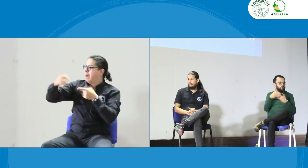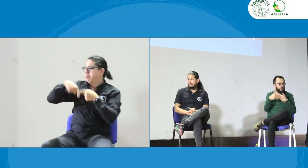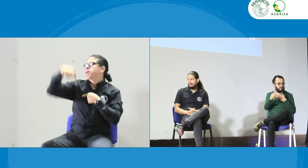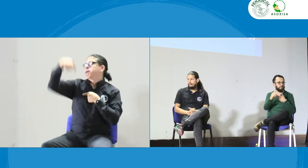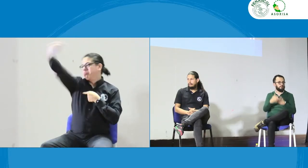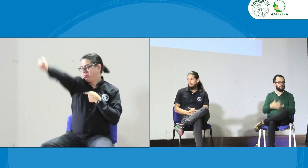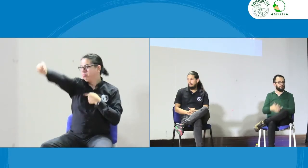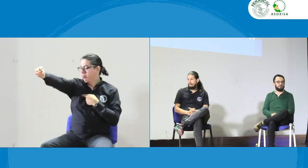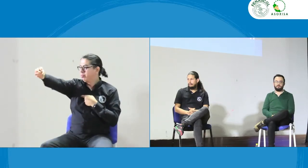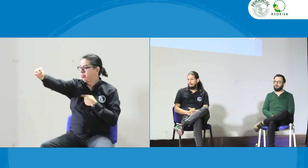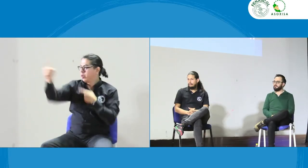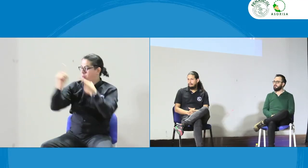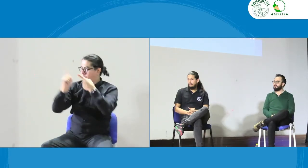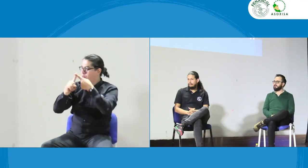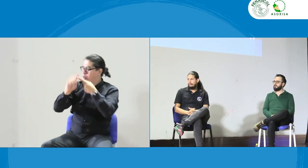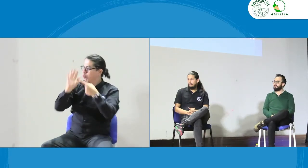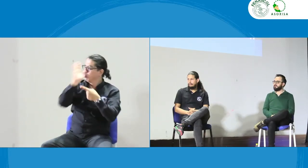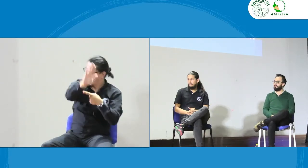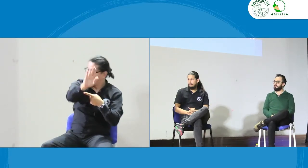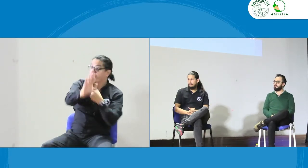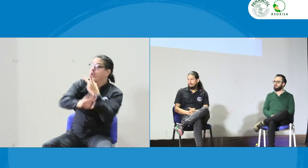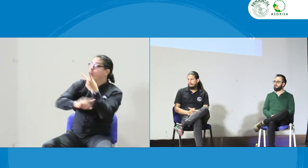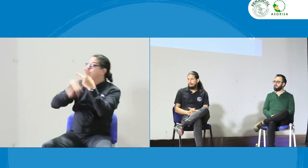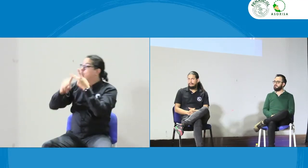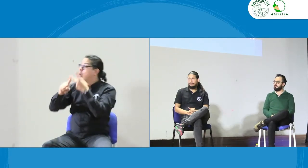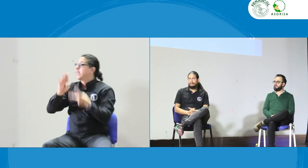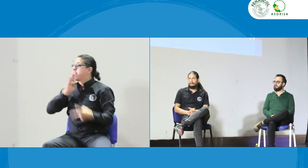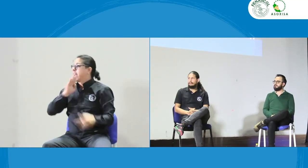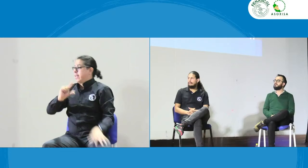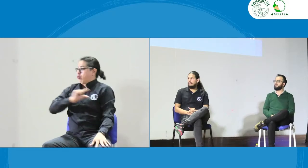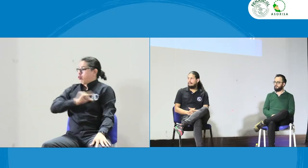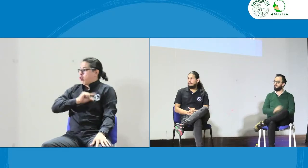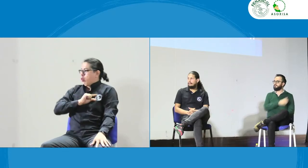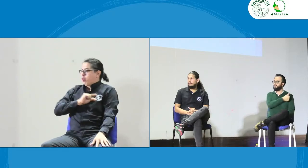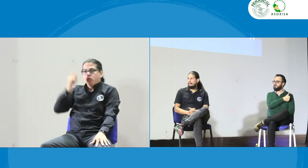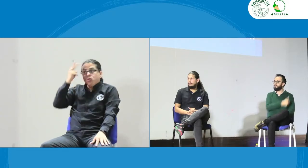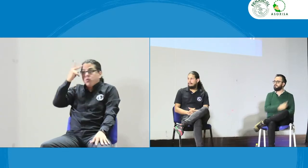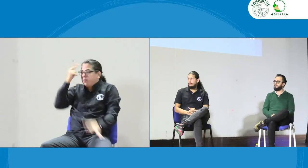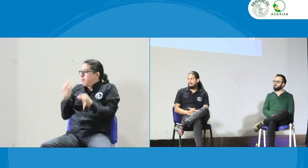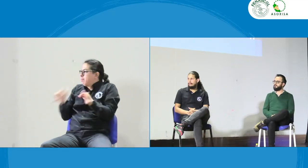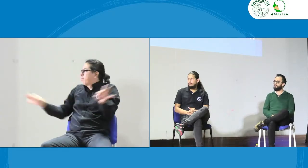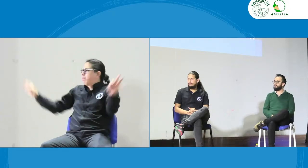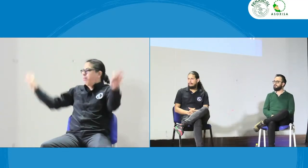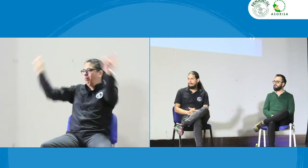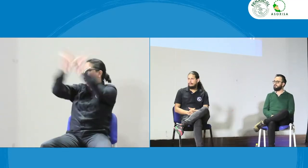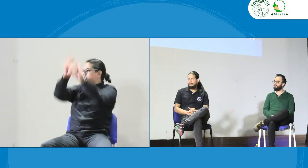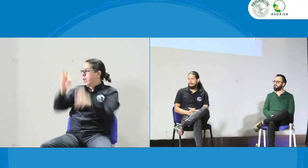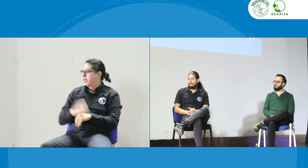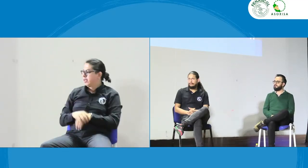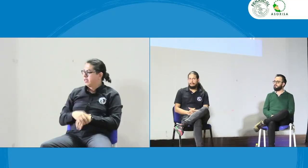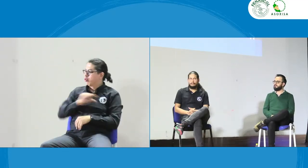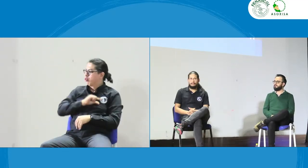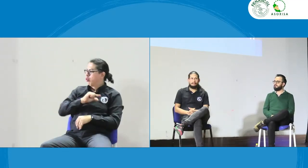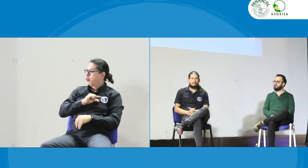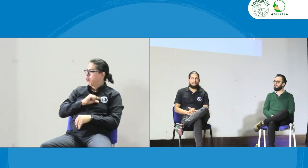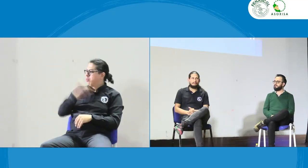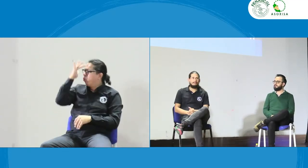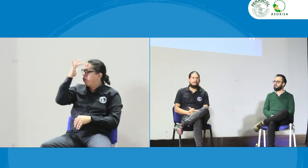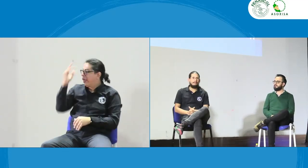el documento y ya después se piensa hacer ese proceso también con el INSOR es muy